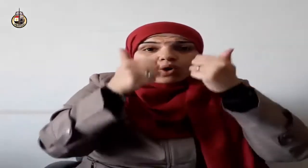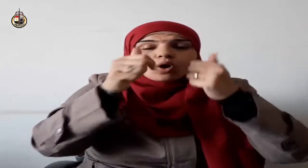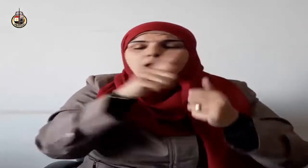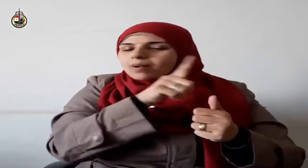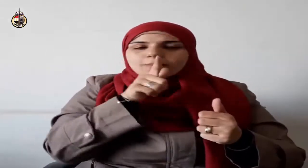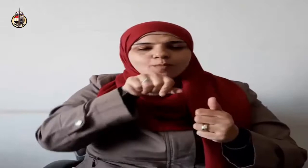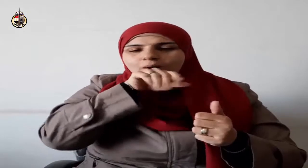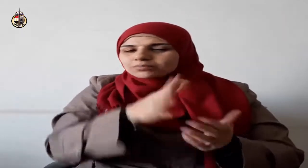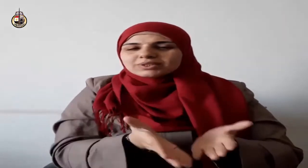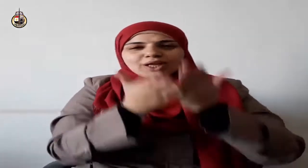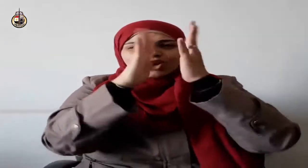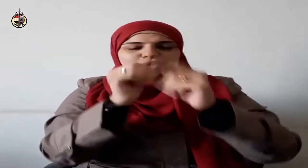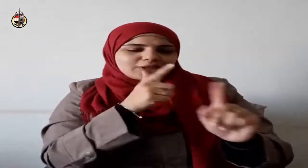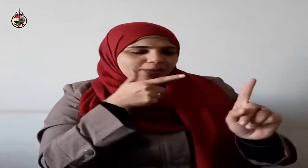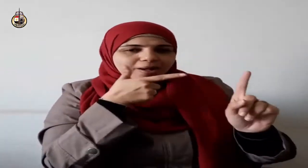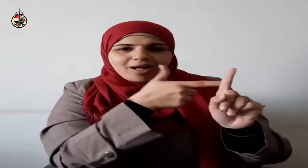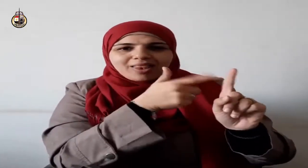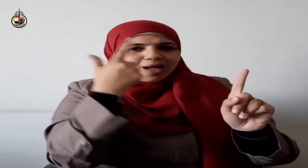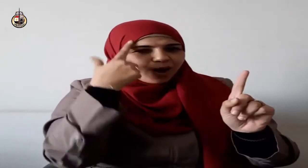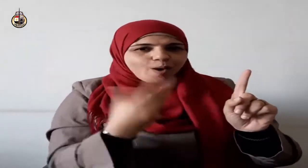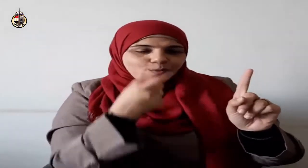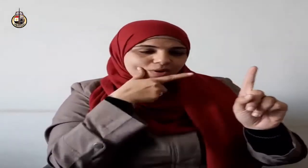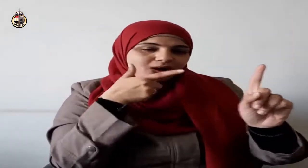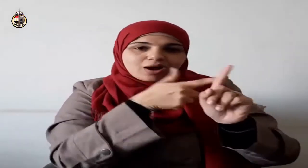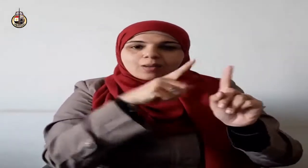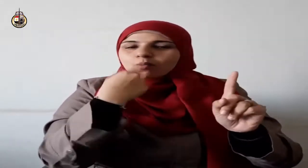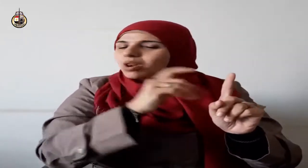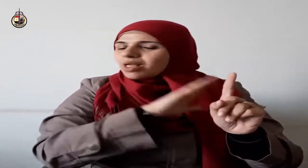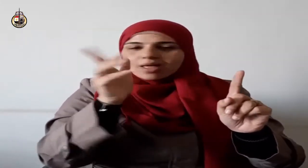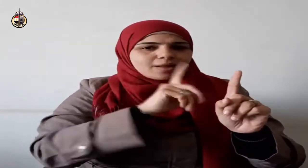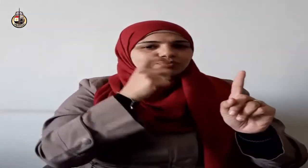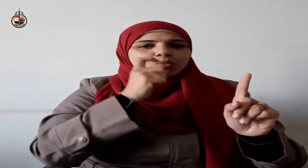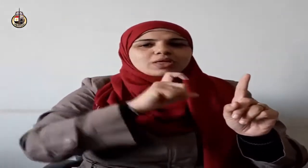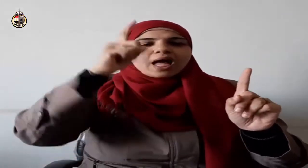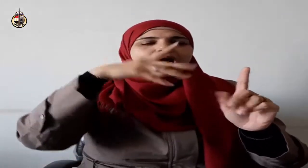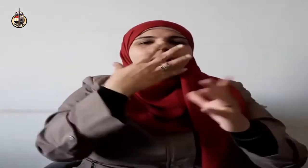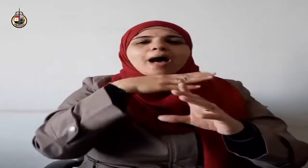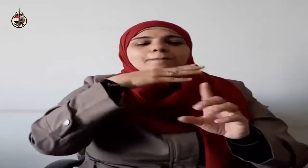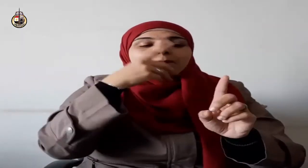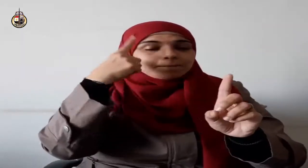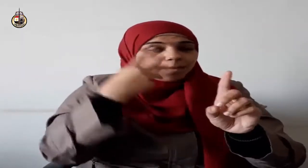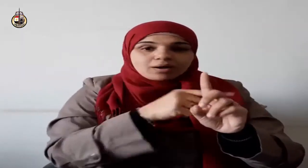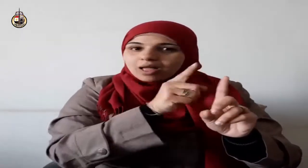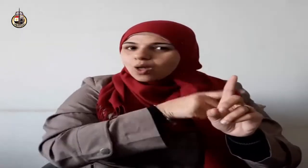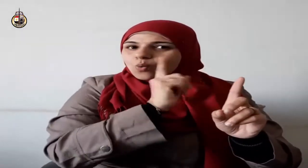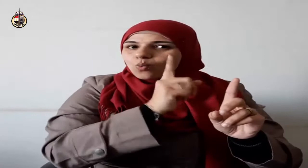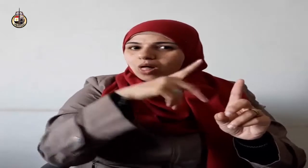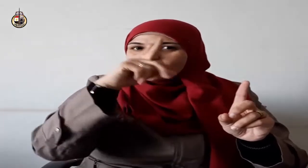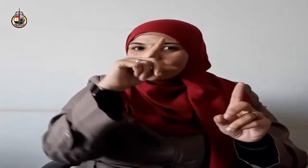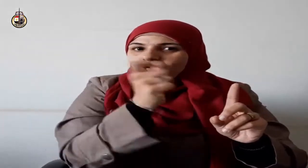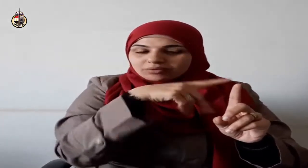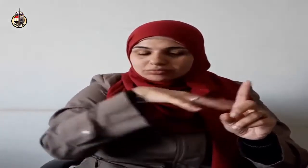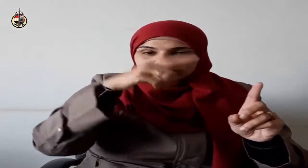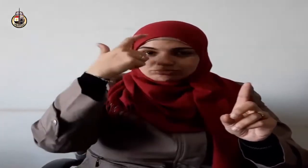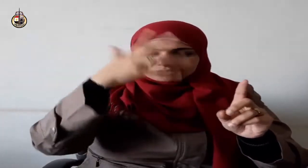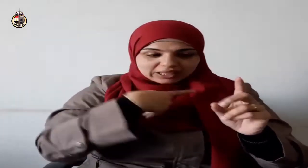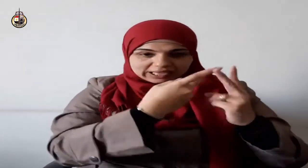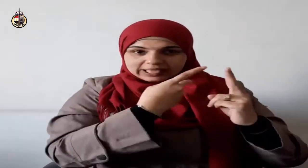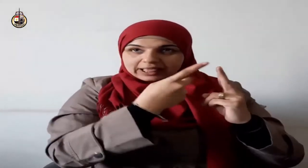وصاحبه الصديق رضي الله عنه أثناء الهجرة النبوية حيث